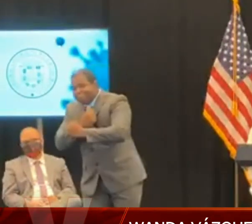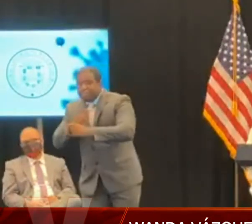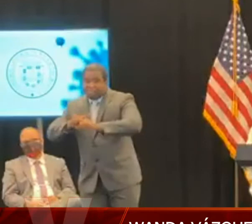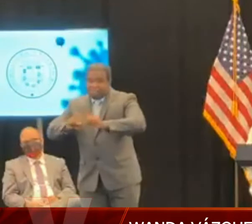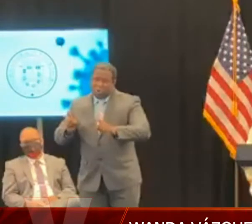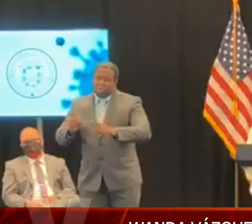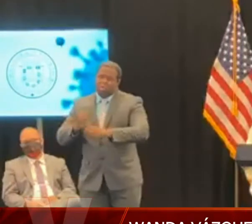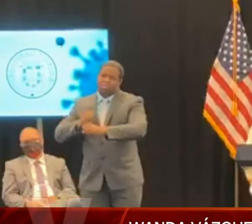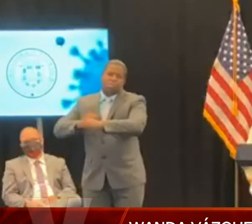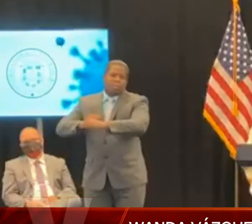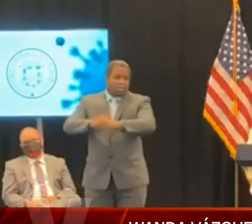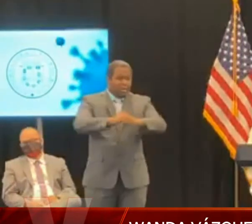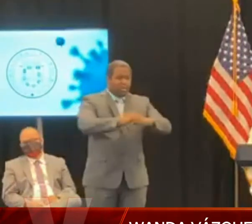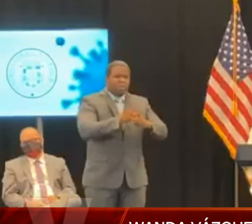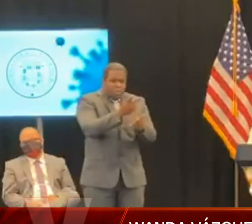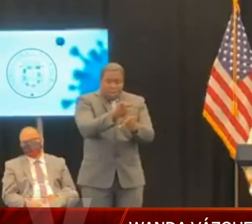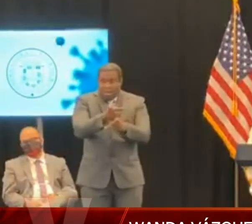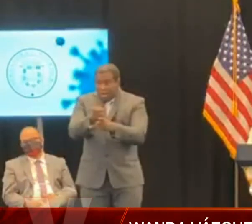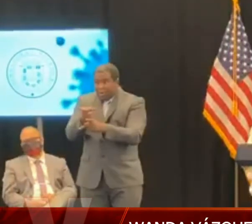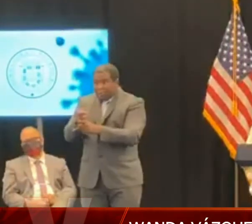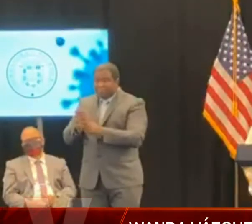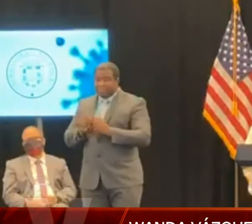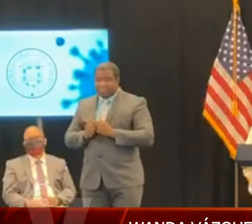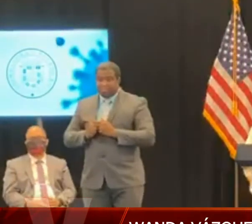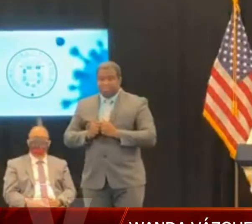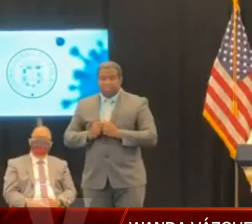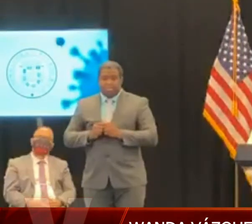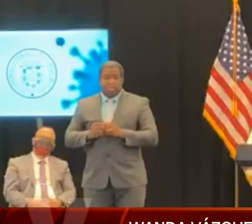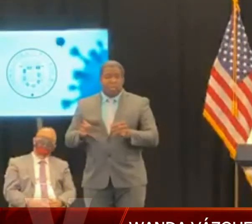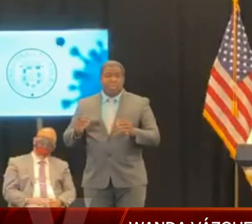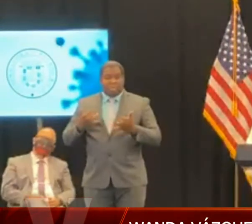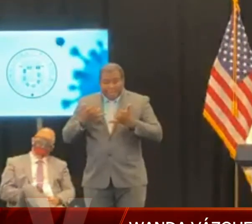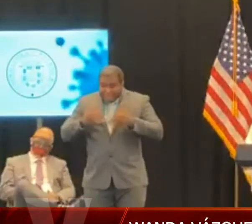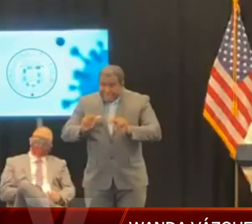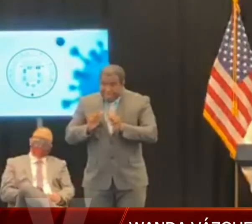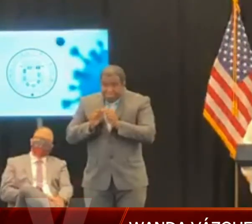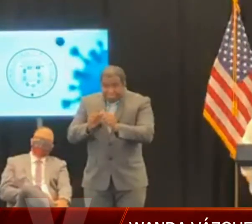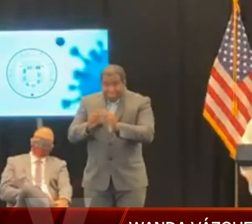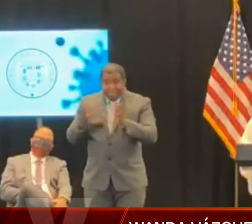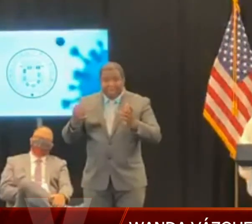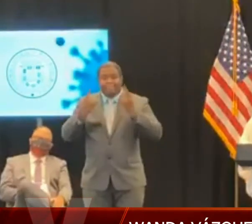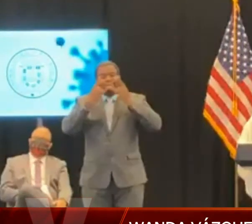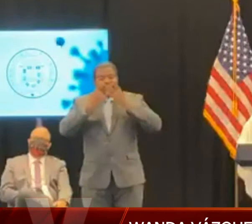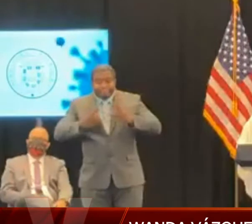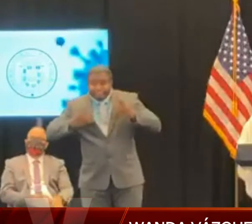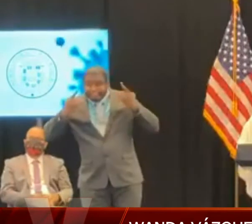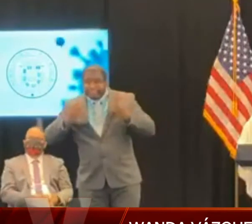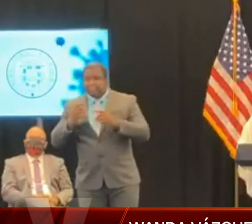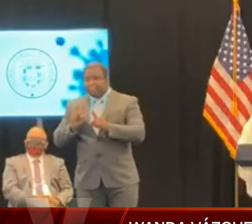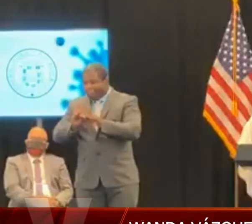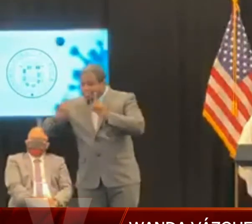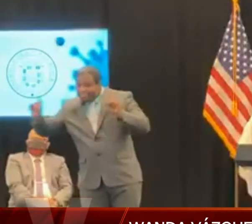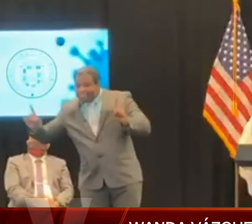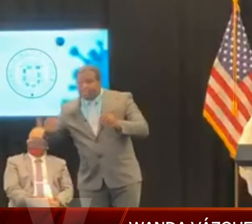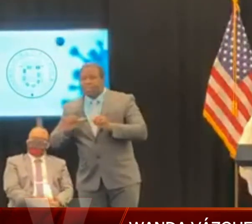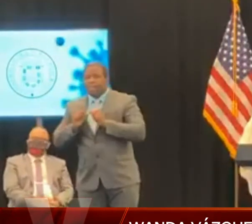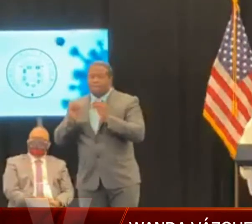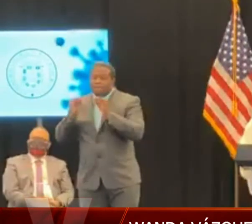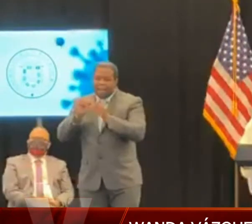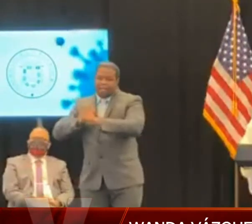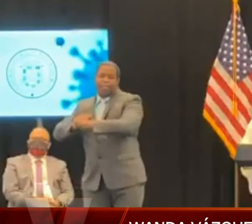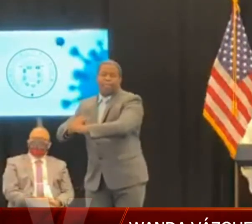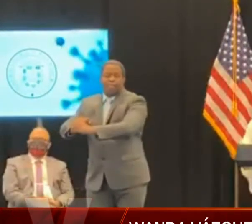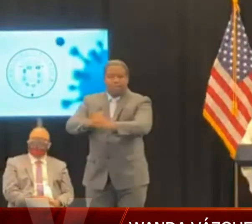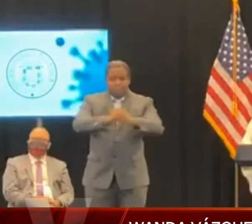comunitario. El uso de la mascarilla puede ser la diferencia entre contraer el COVID-19 y continuar